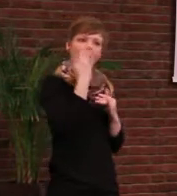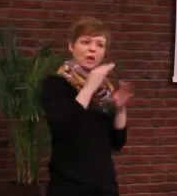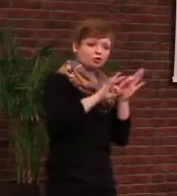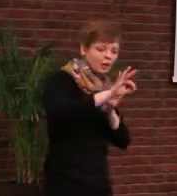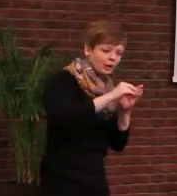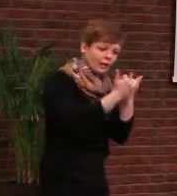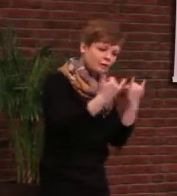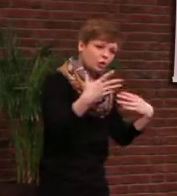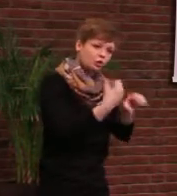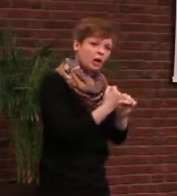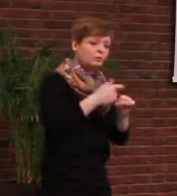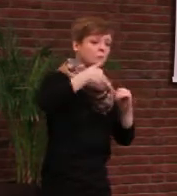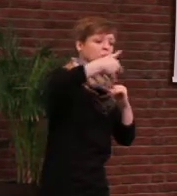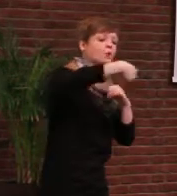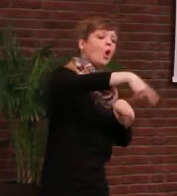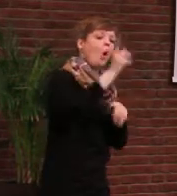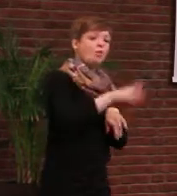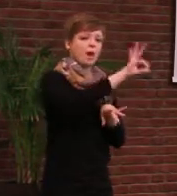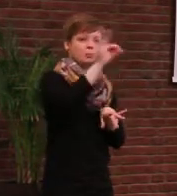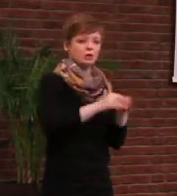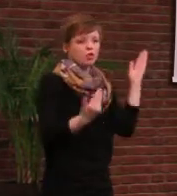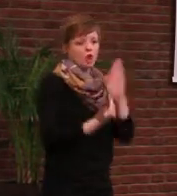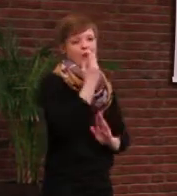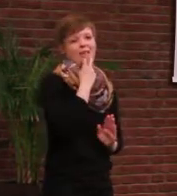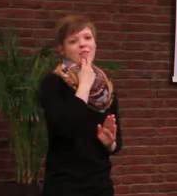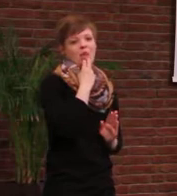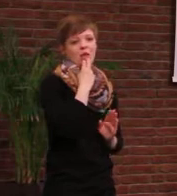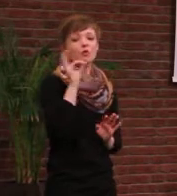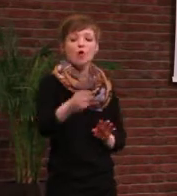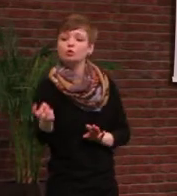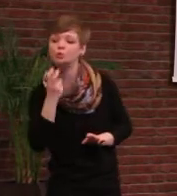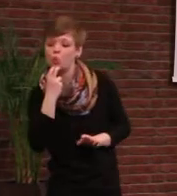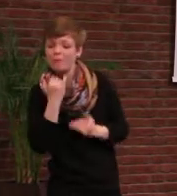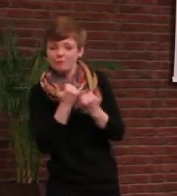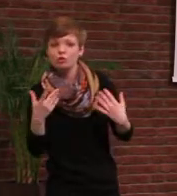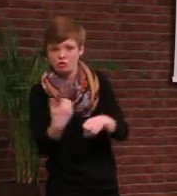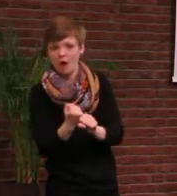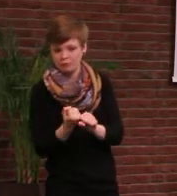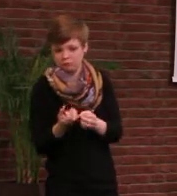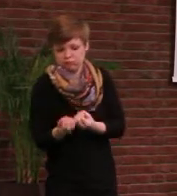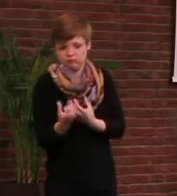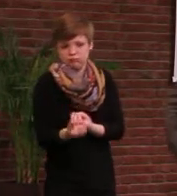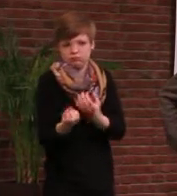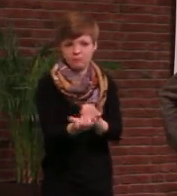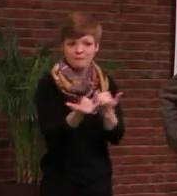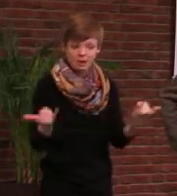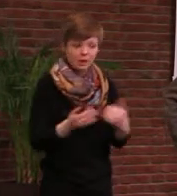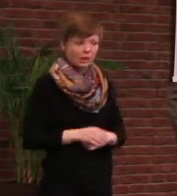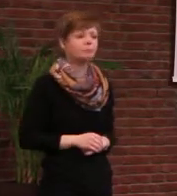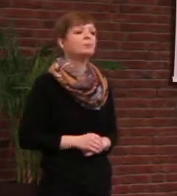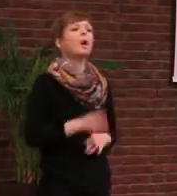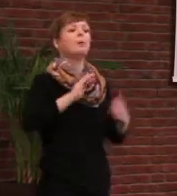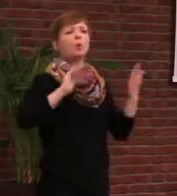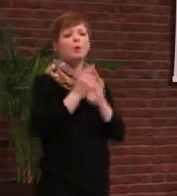abzielt, hier 100 Prozent mit Erneuerbaren im Strombereich zu erzielen. Aber, und ganz kurz in der letzten